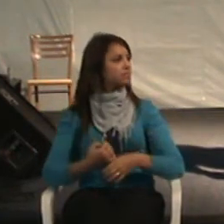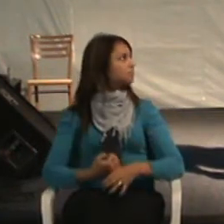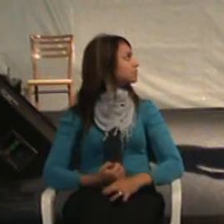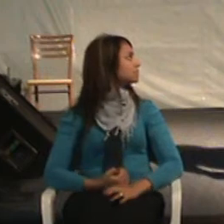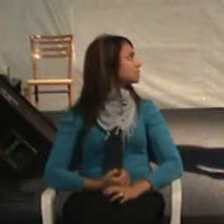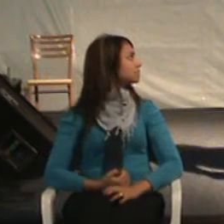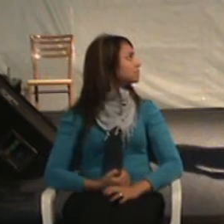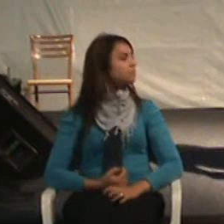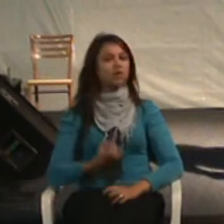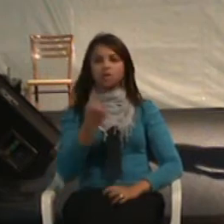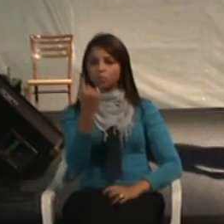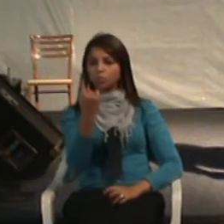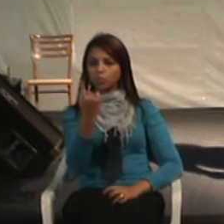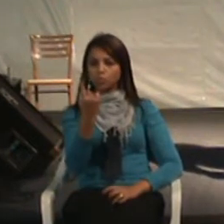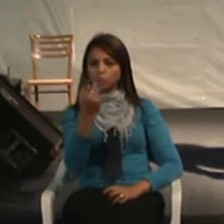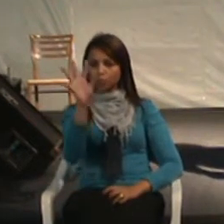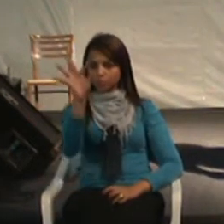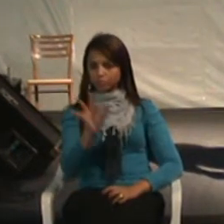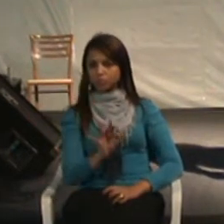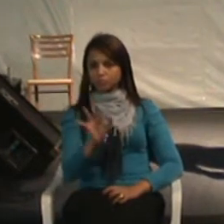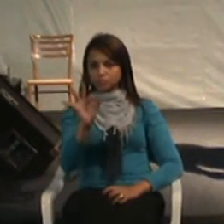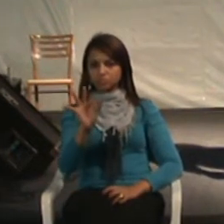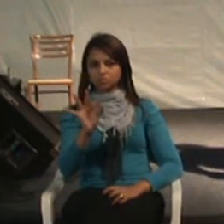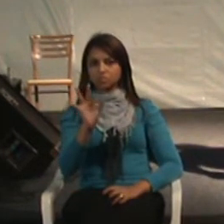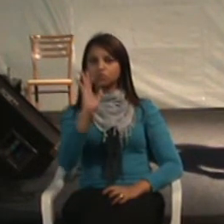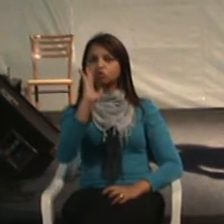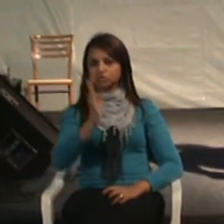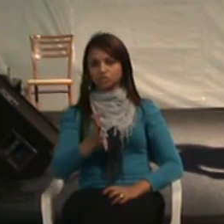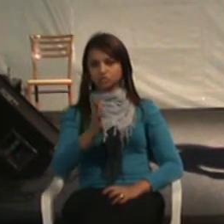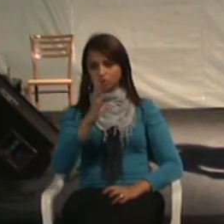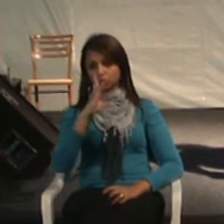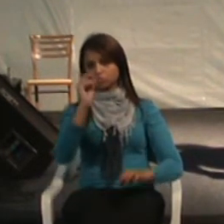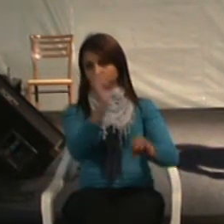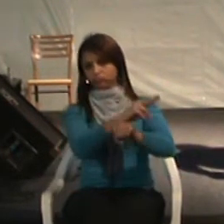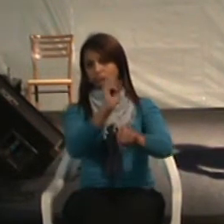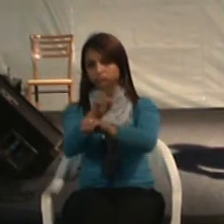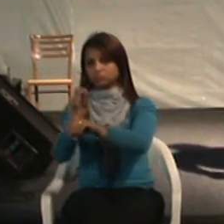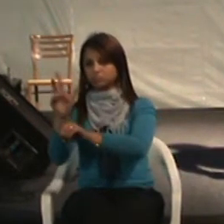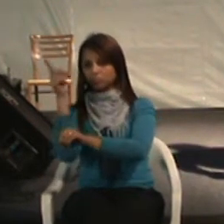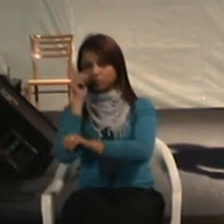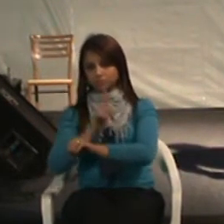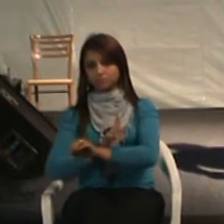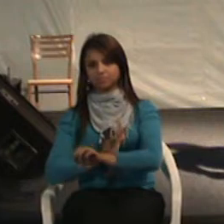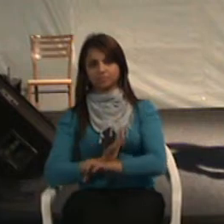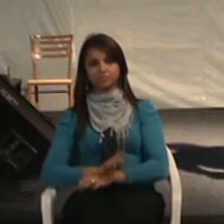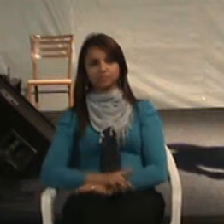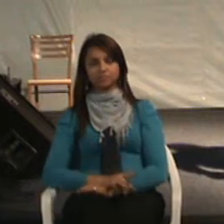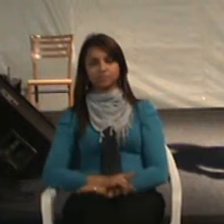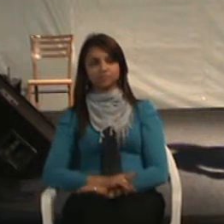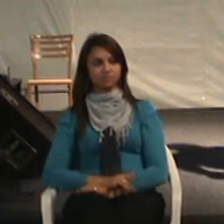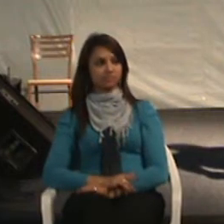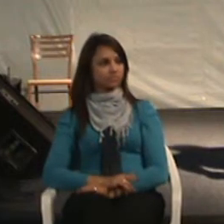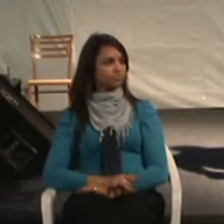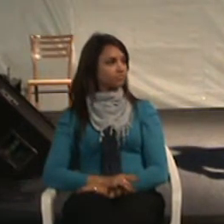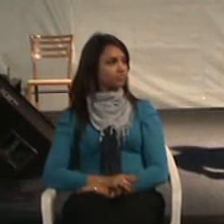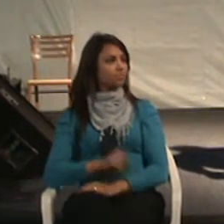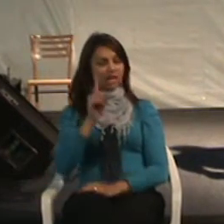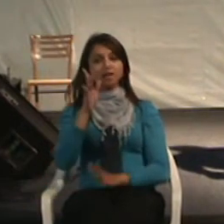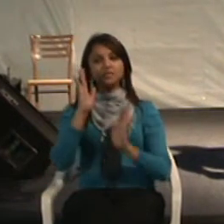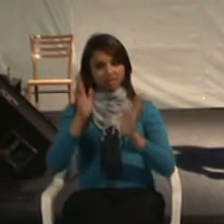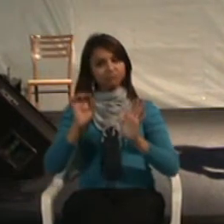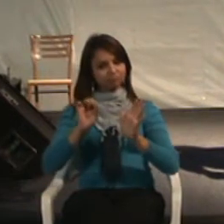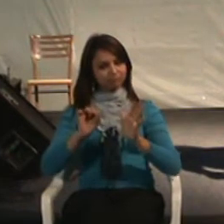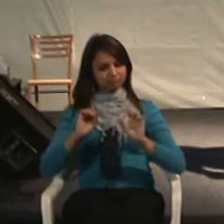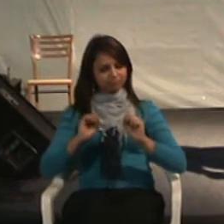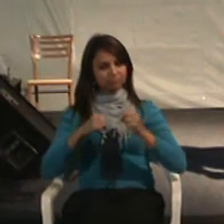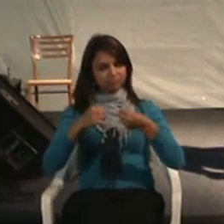% do total de contratações. Ela tem, e está caminhando